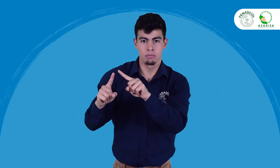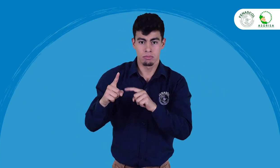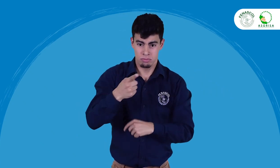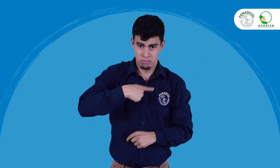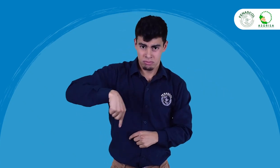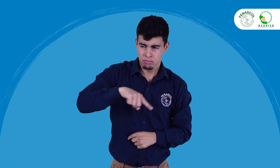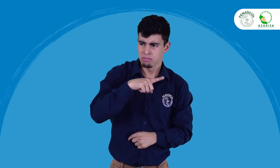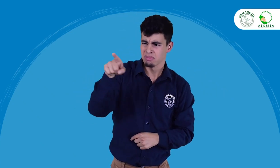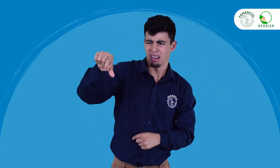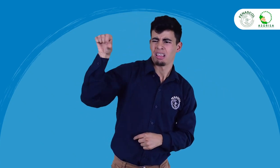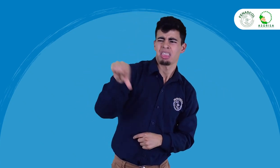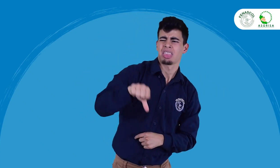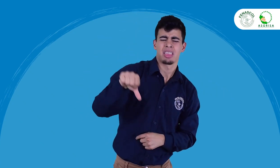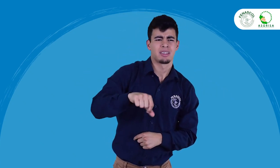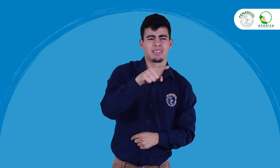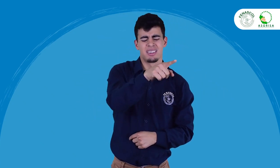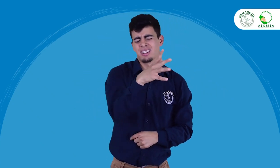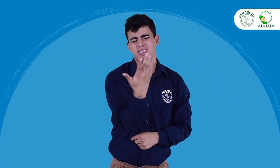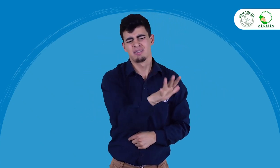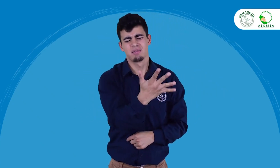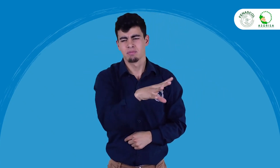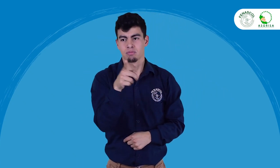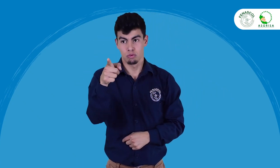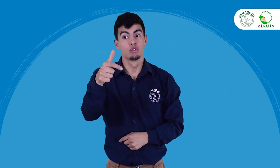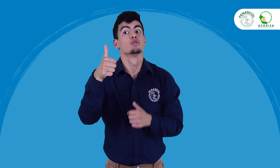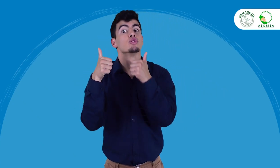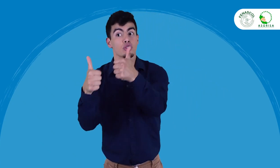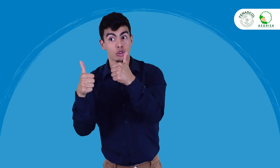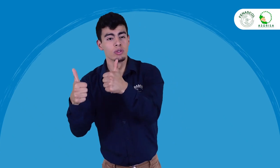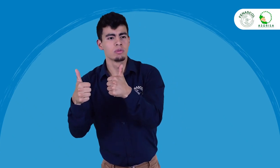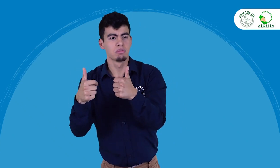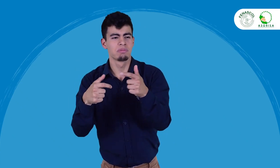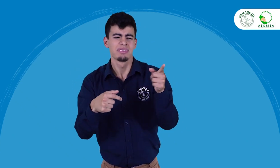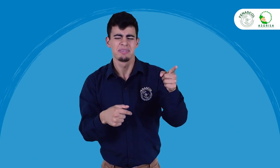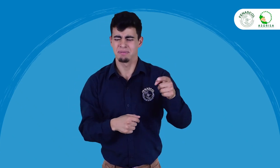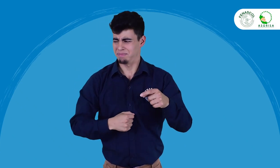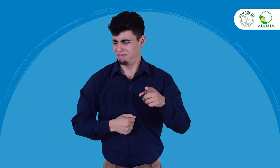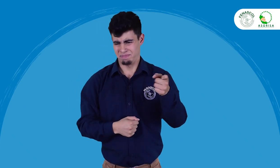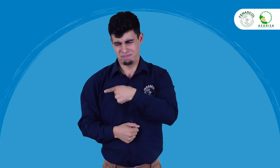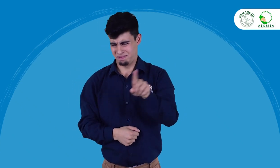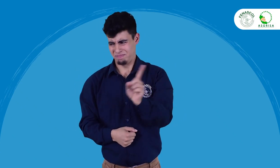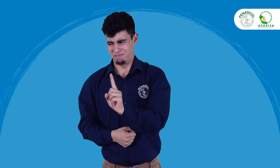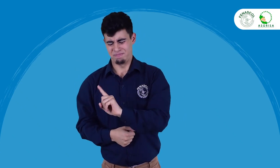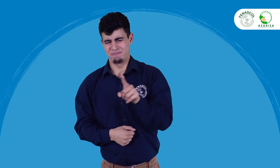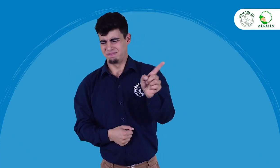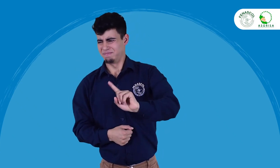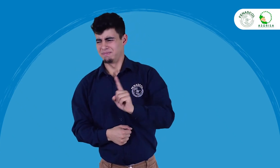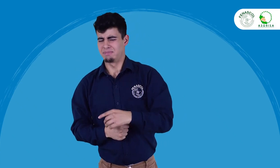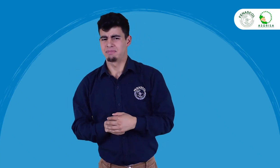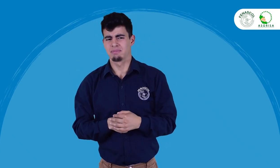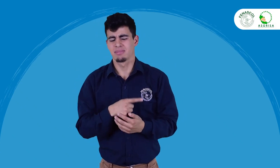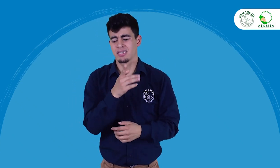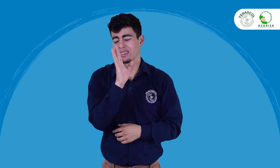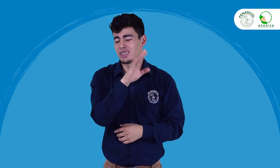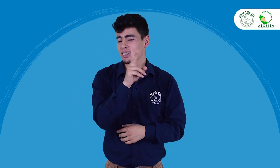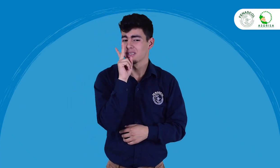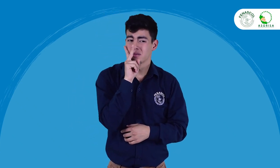menospreciar alguno mientras que otros preferir y alabar? Además, hablar con otras personas sobre algunas de estas actividades,